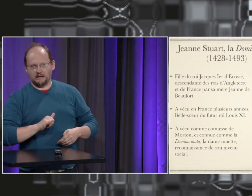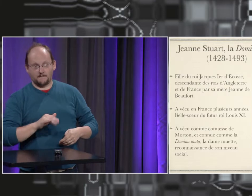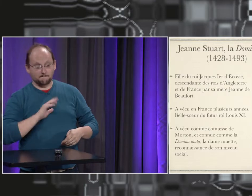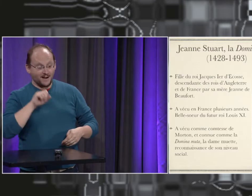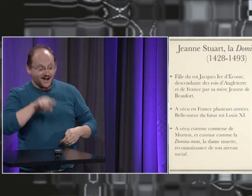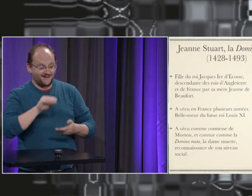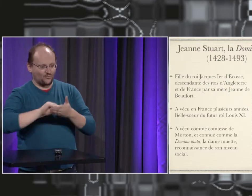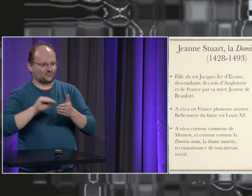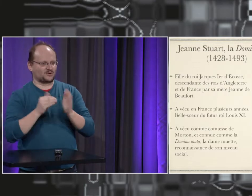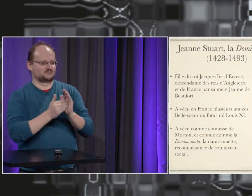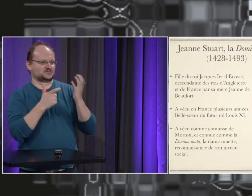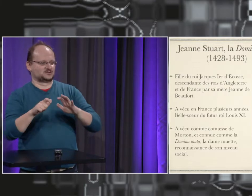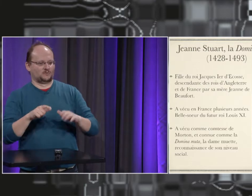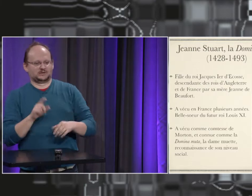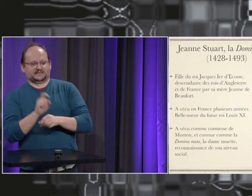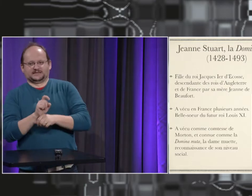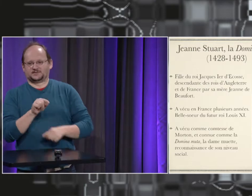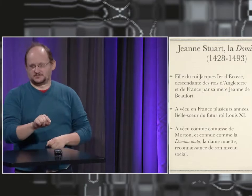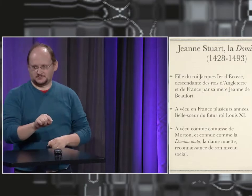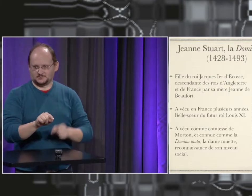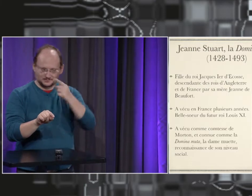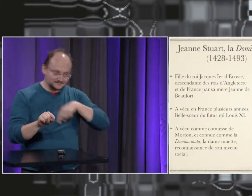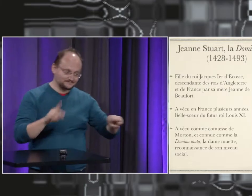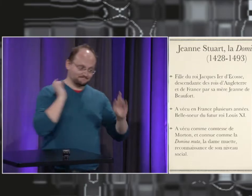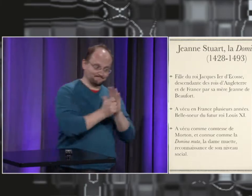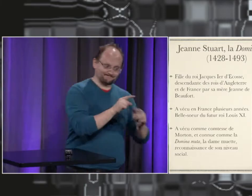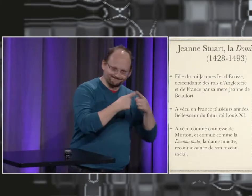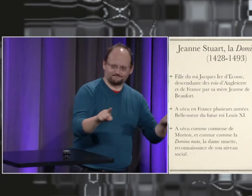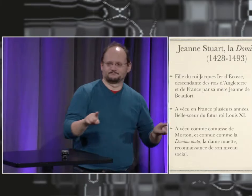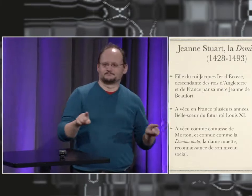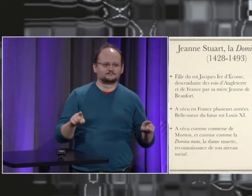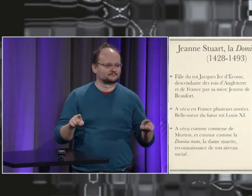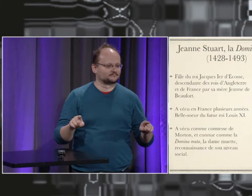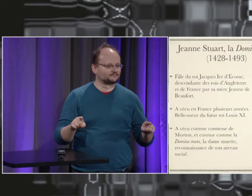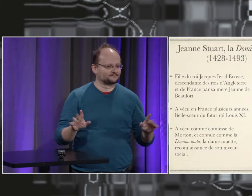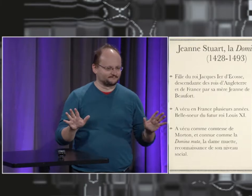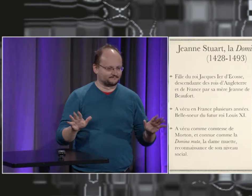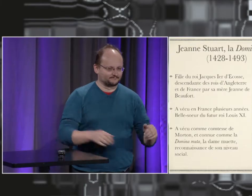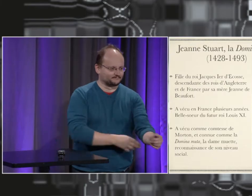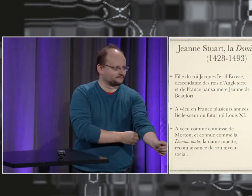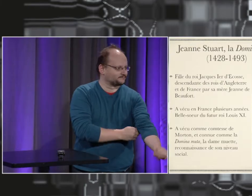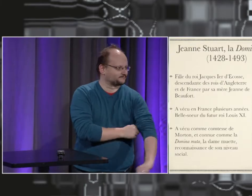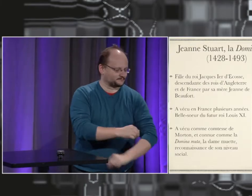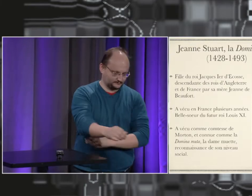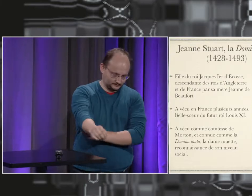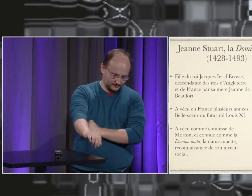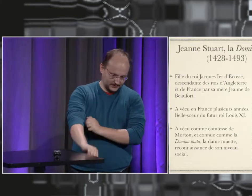maman s'est occupée de ses enfants on a des traces de 1700 en fait quand on lit les textes de l'époque de